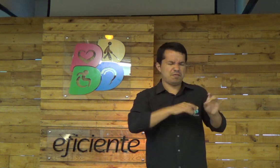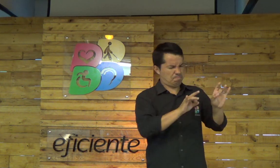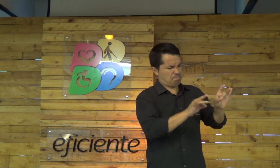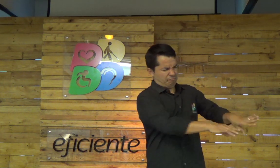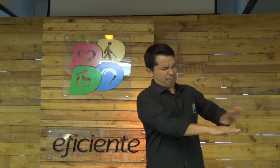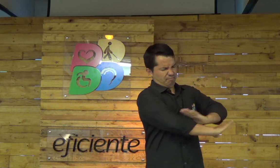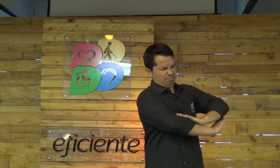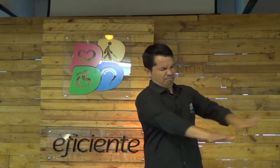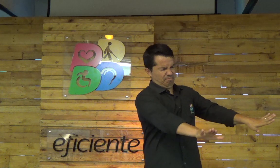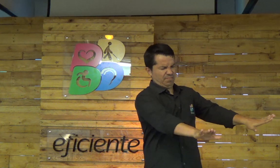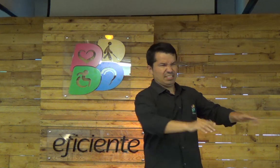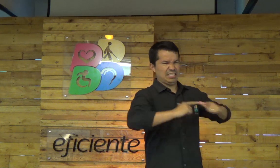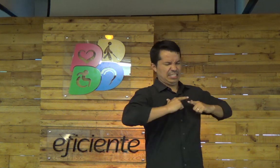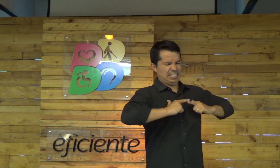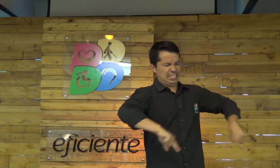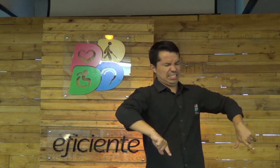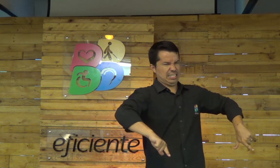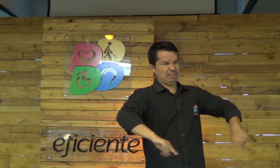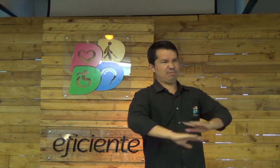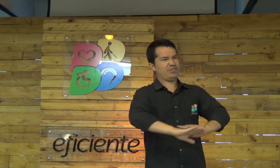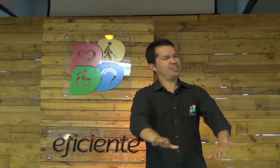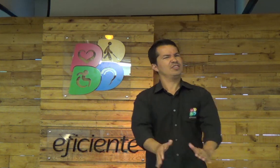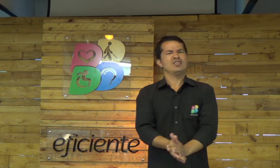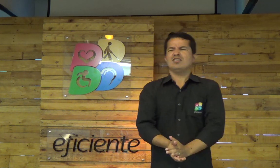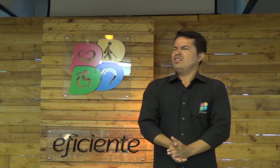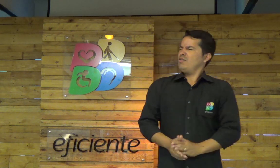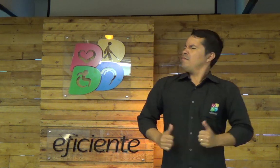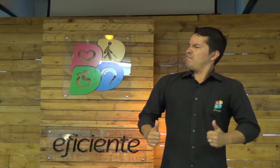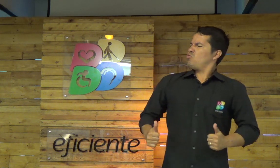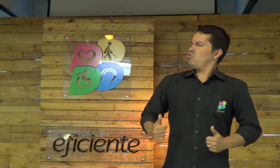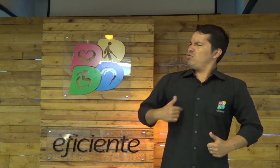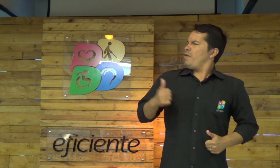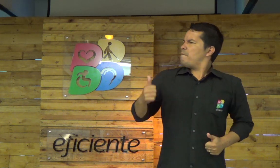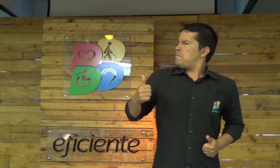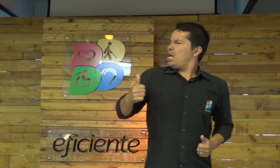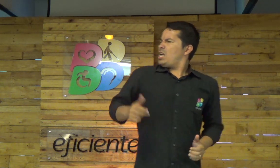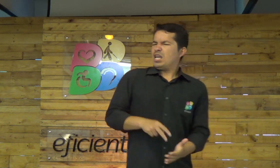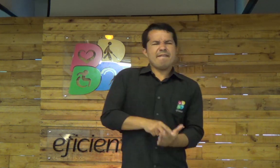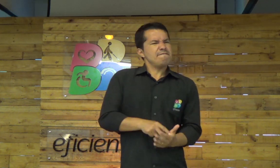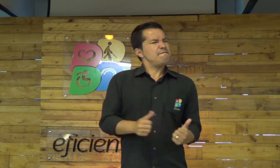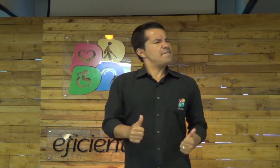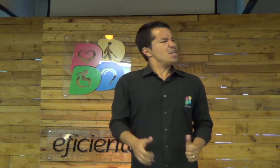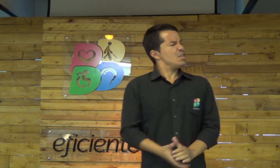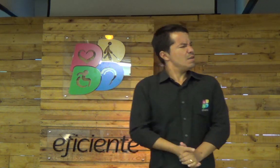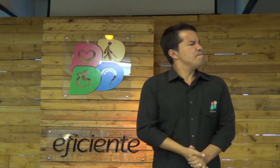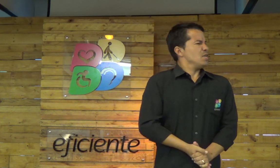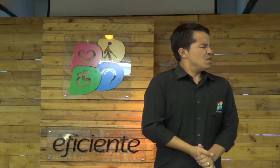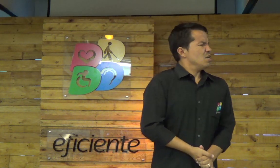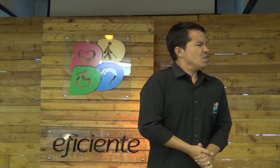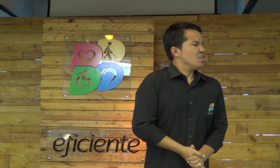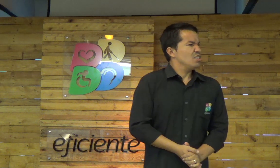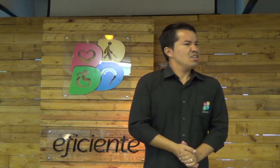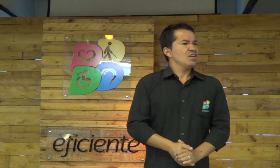Já deixei a pornografia, já limpei isso da minha vida, estou bem, firme, tranquilo.